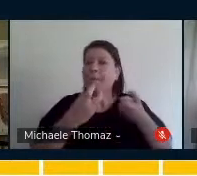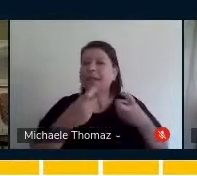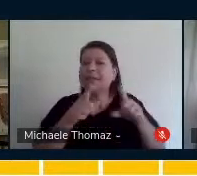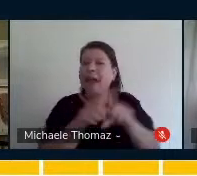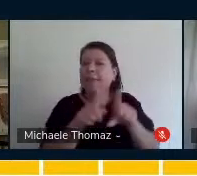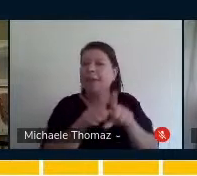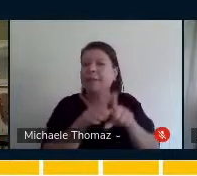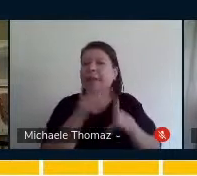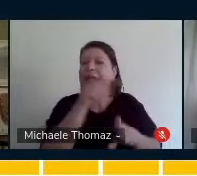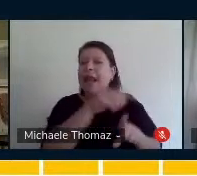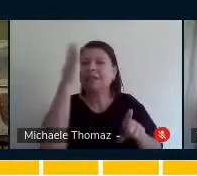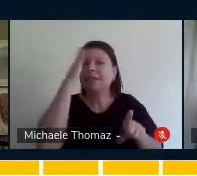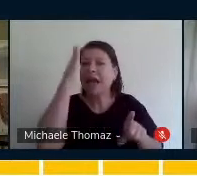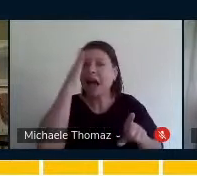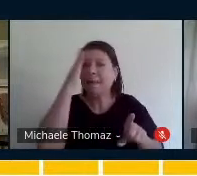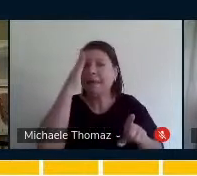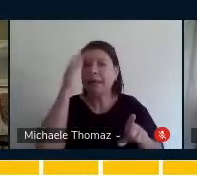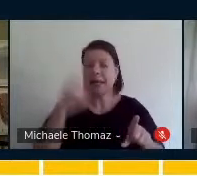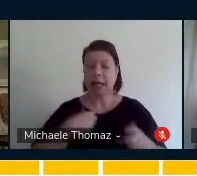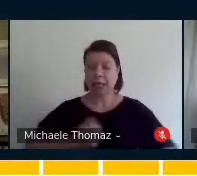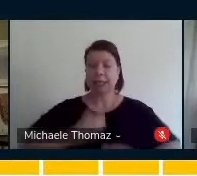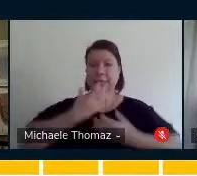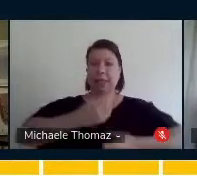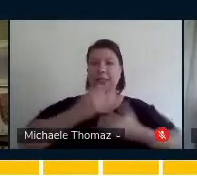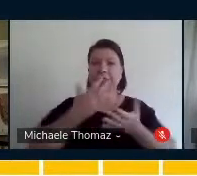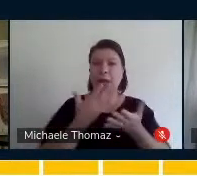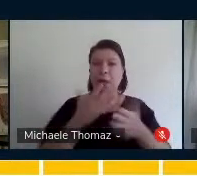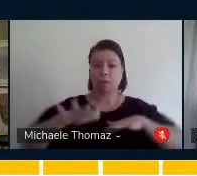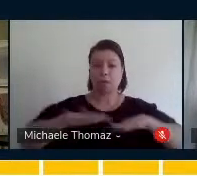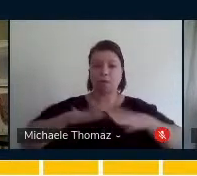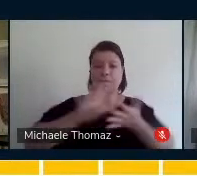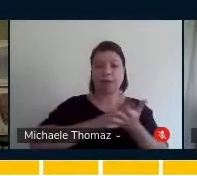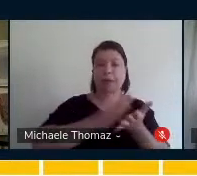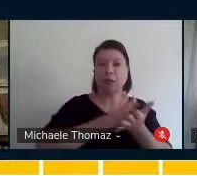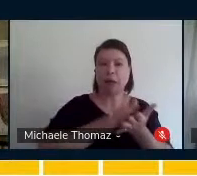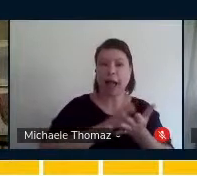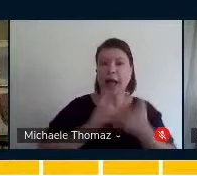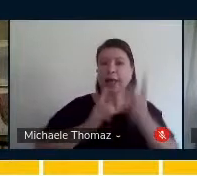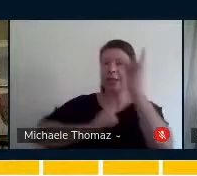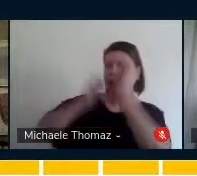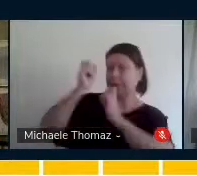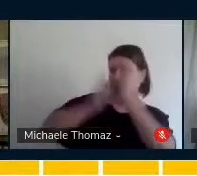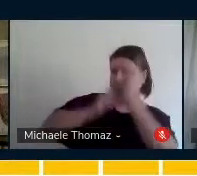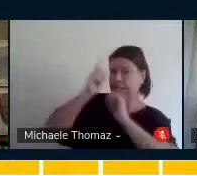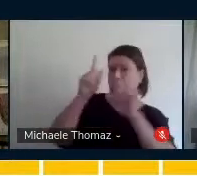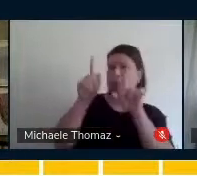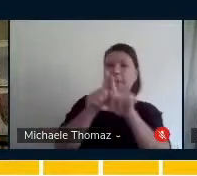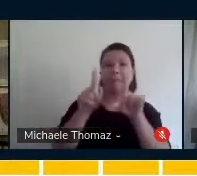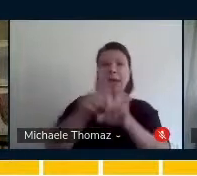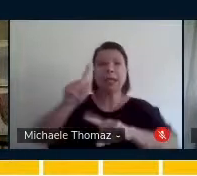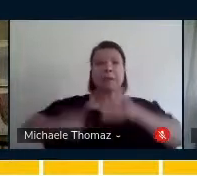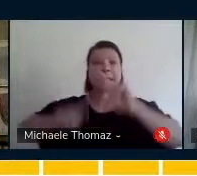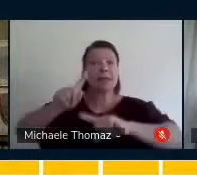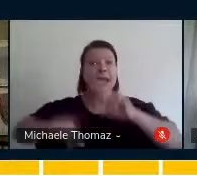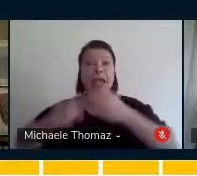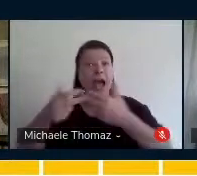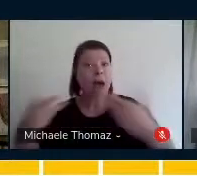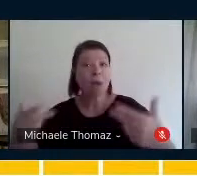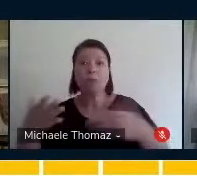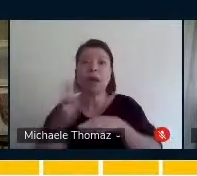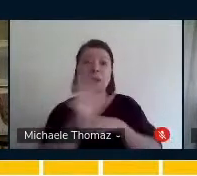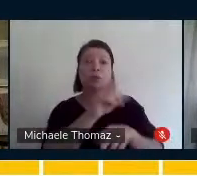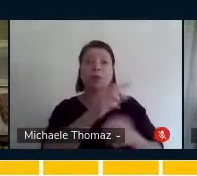batucar, bem como na possibilidade da ação musical com ferramentas culturais. Isso tudo, quando a gente